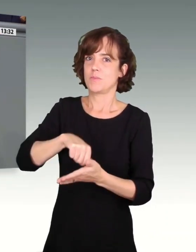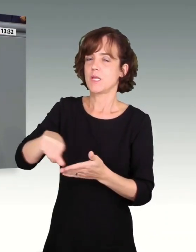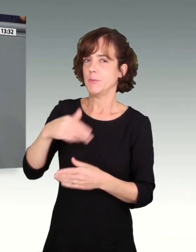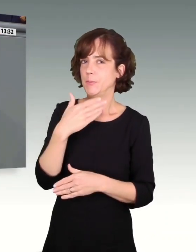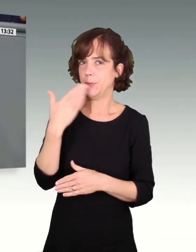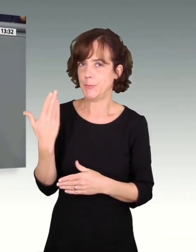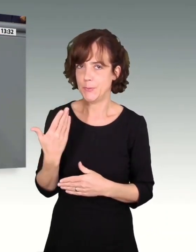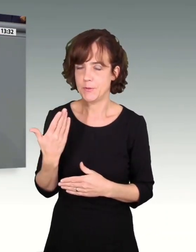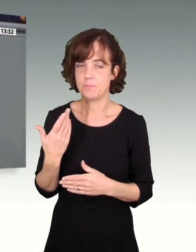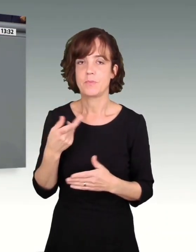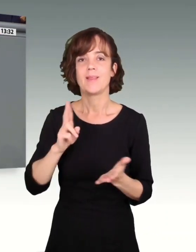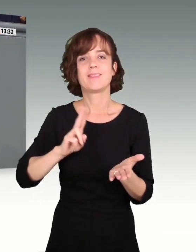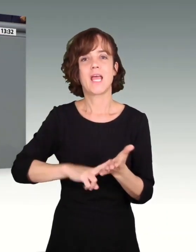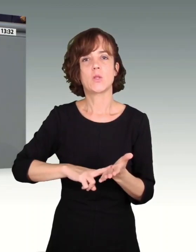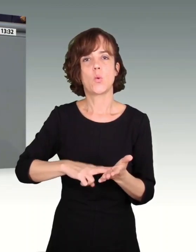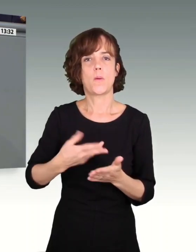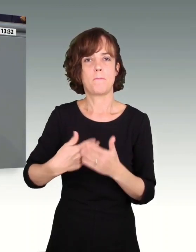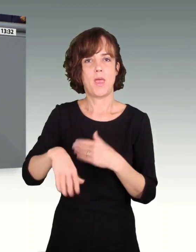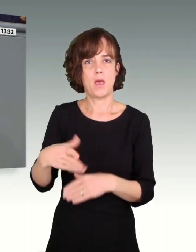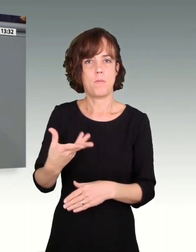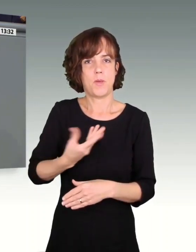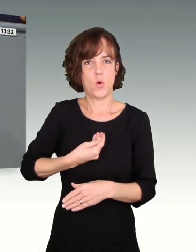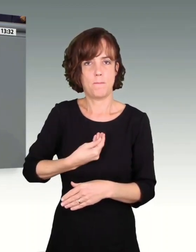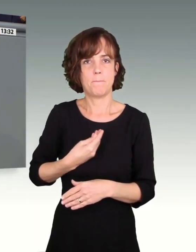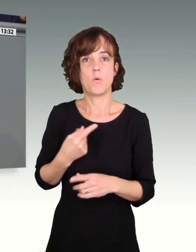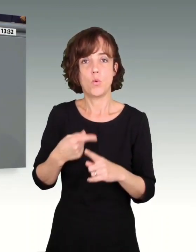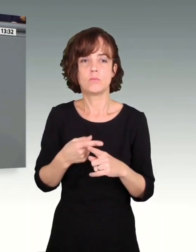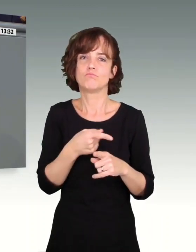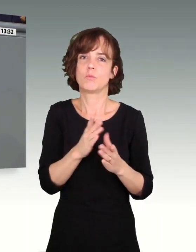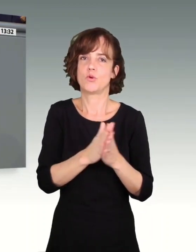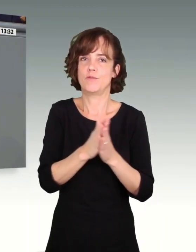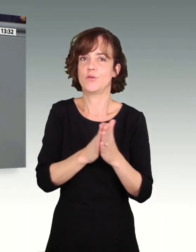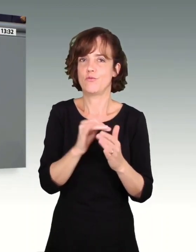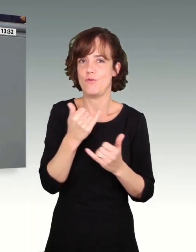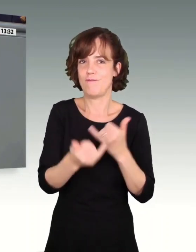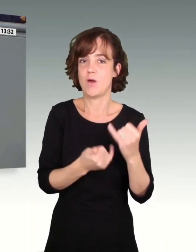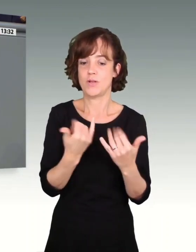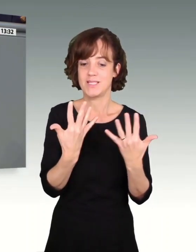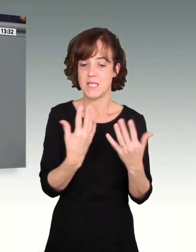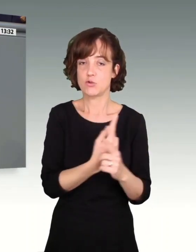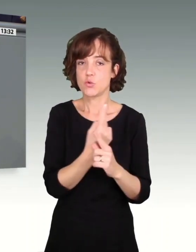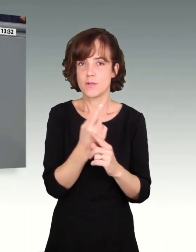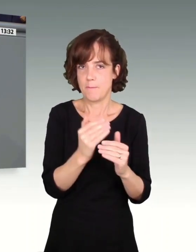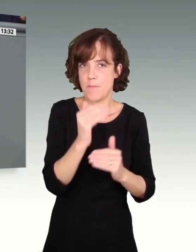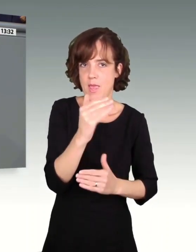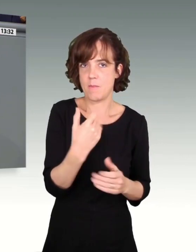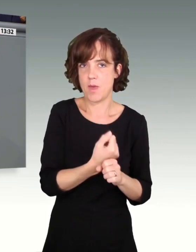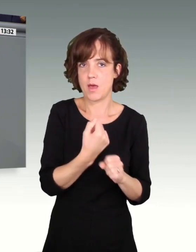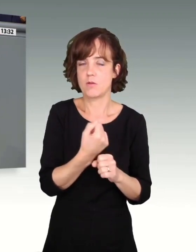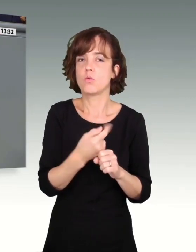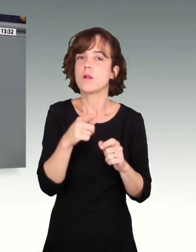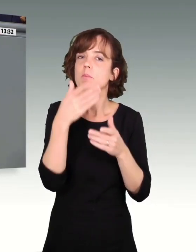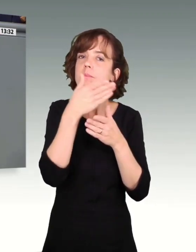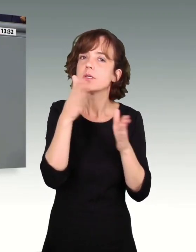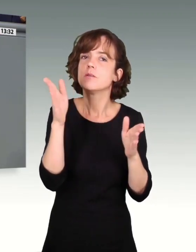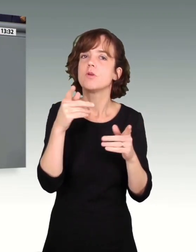man eben auch netto dann mehr raus hat und dass das eben auch ein Anreiz ist, für Frauen über die 10 Stunden hinauszuarbeiten und perspektivisch